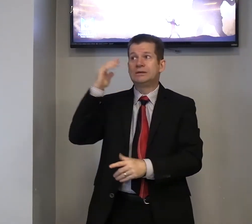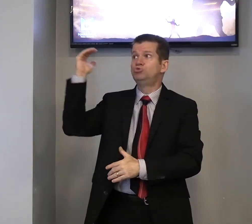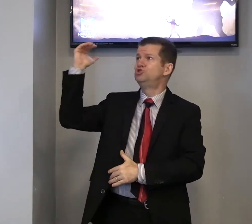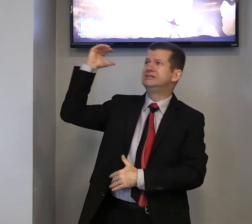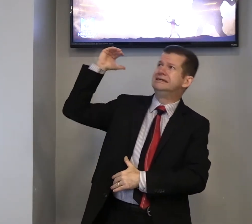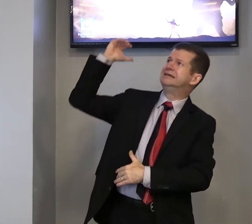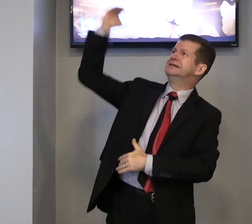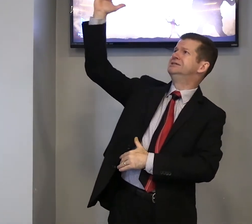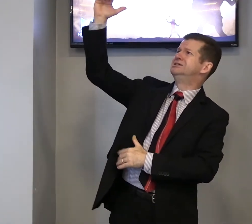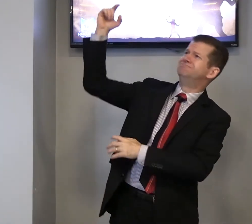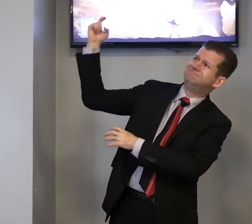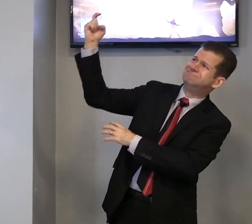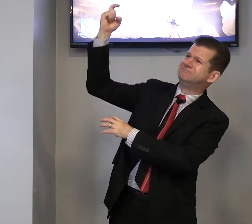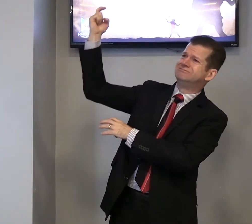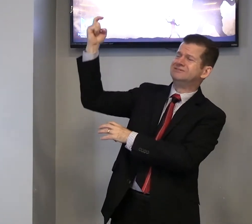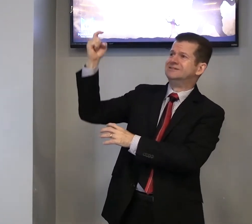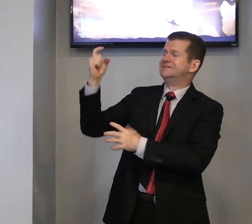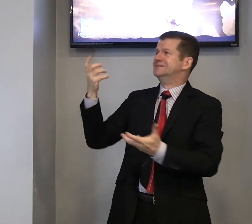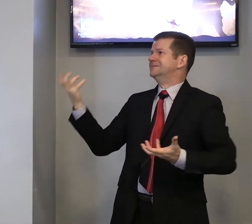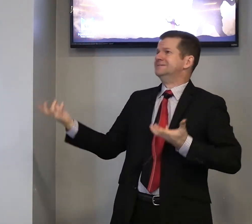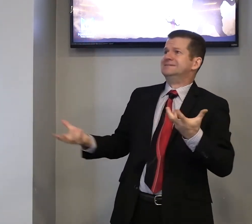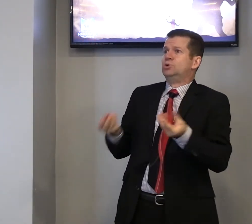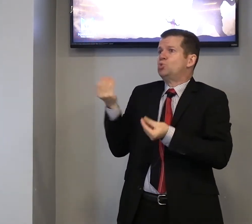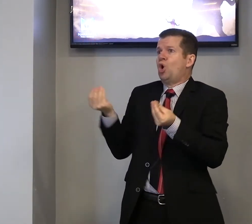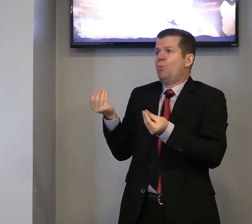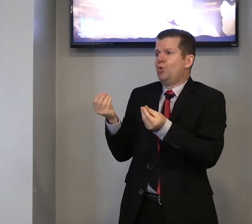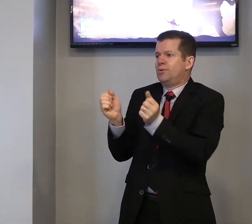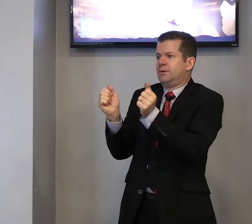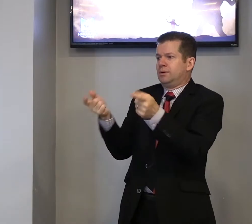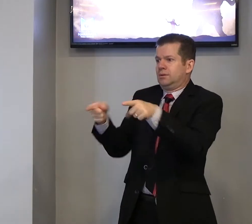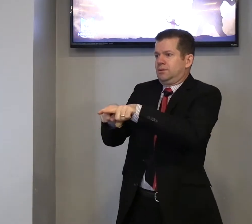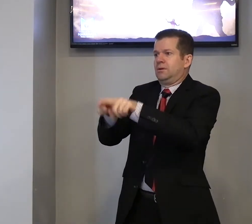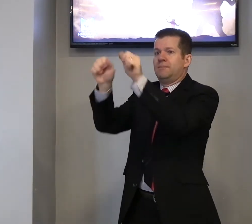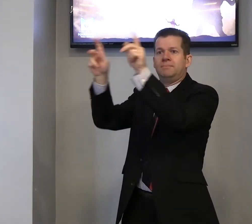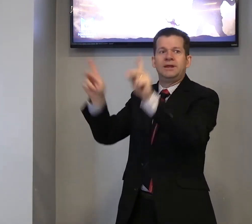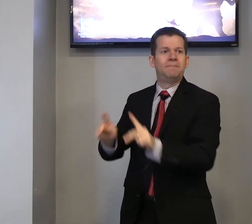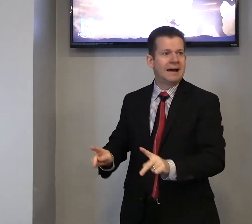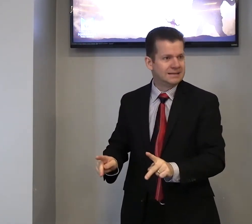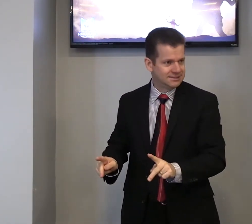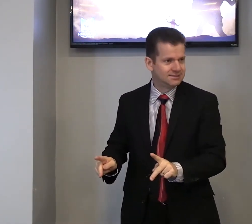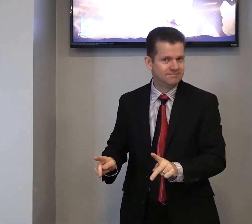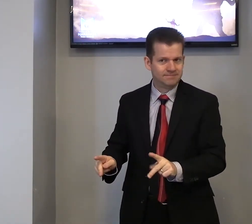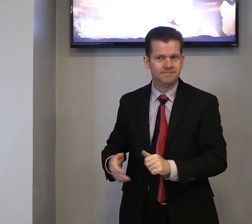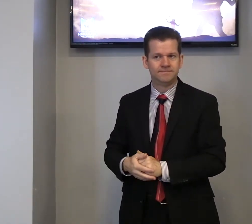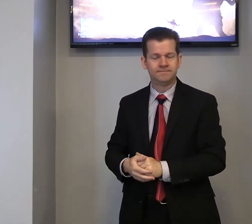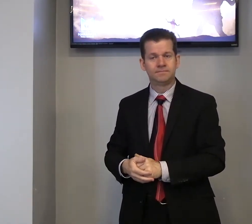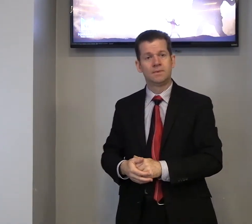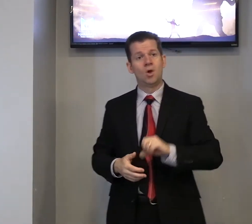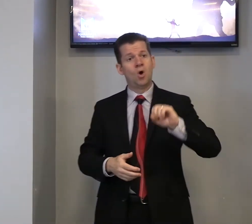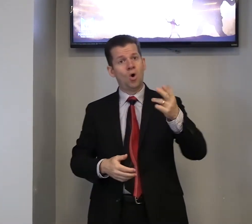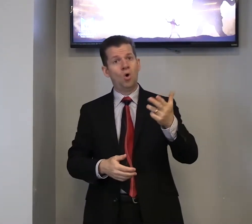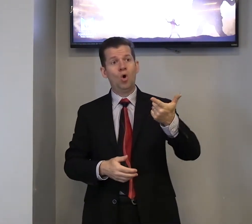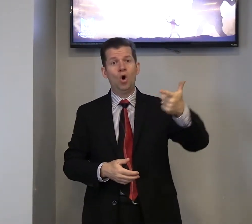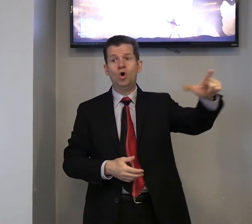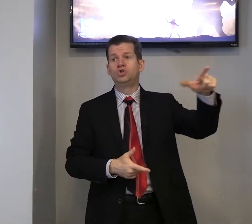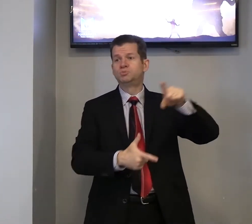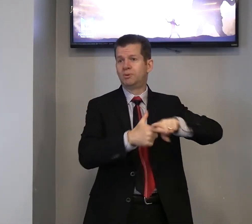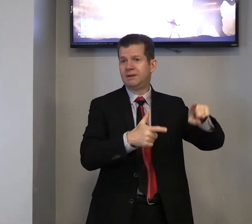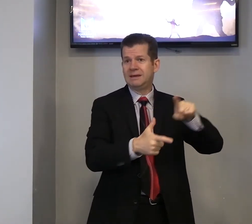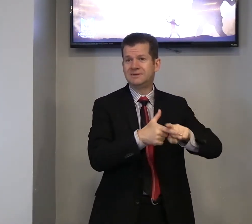um gigante. como ter paz ou outros problemas